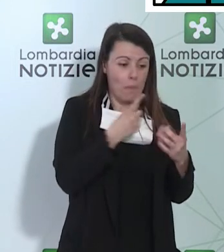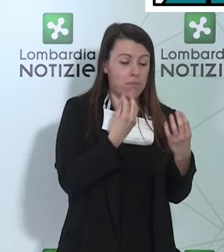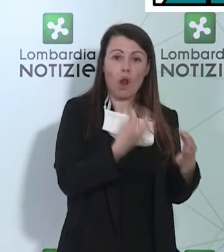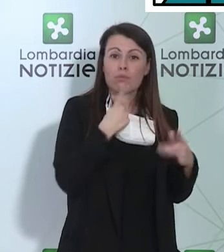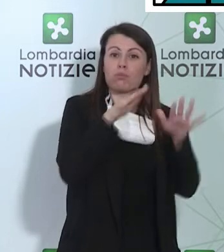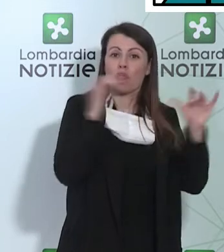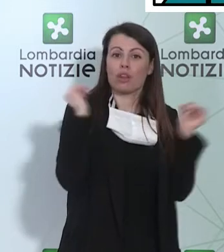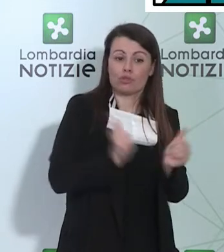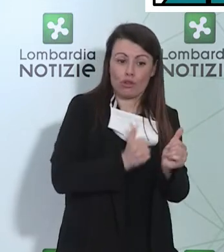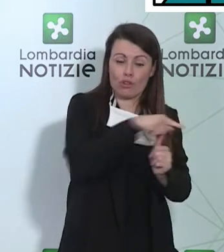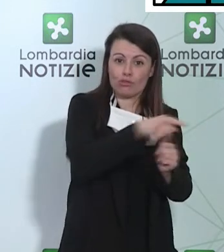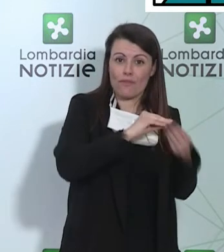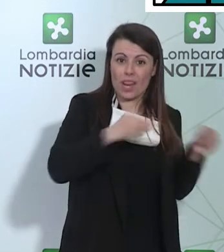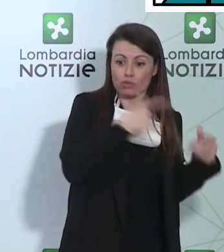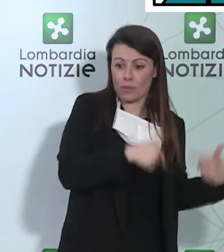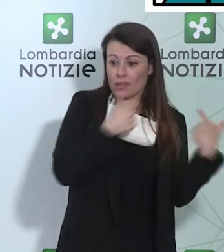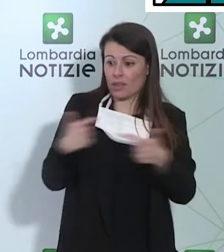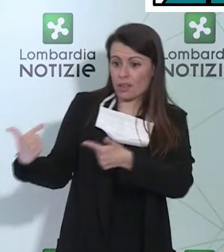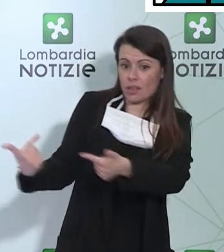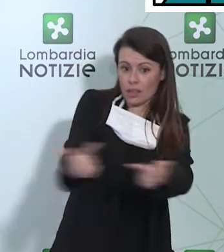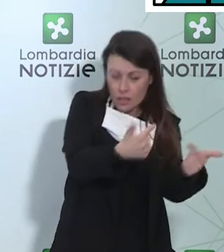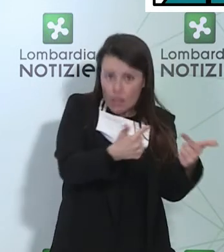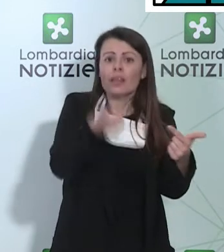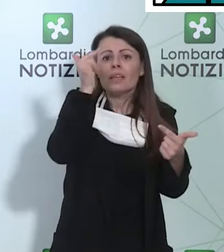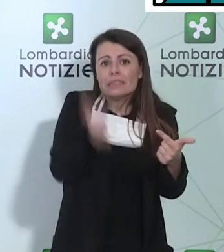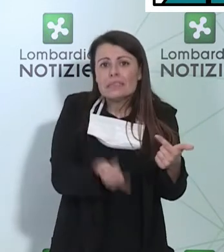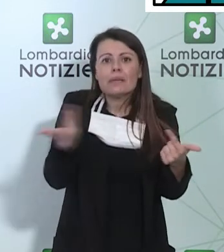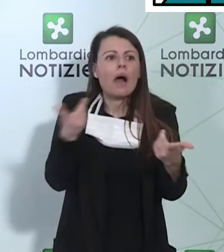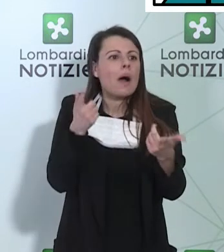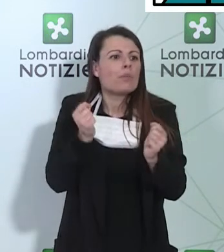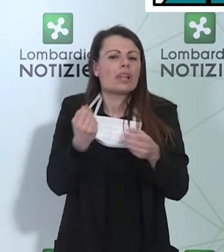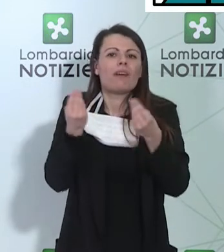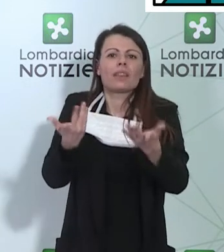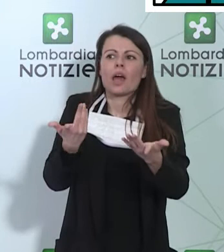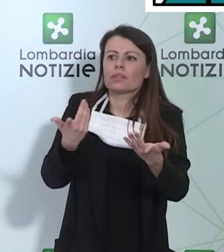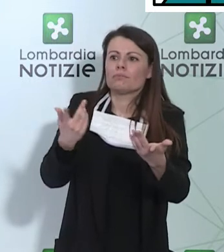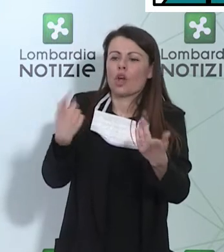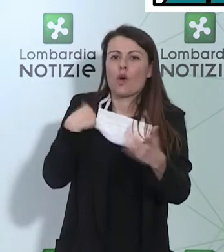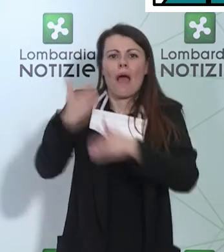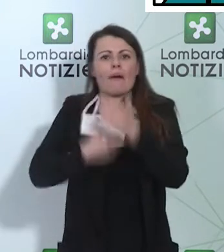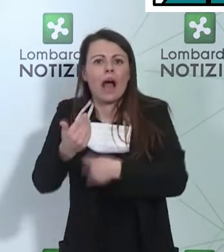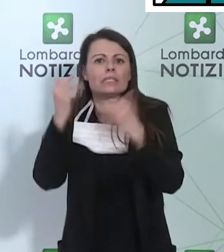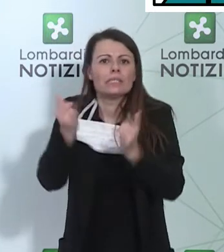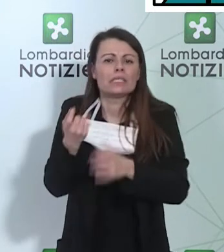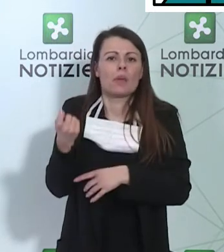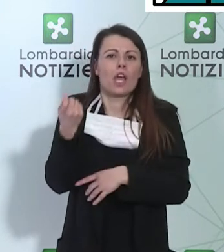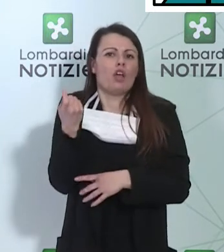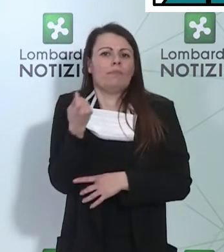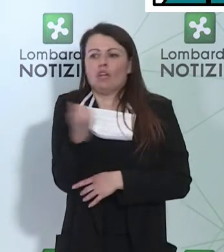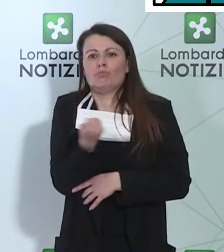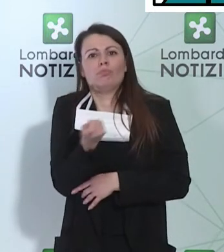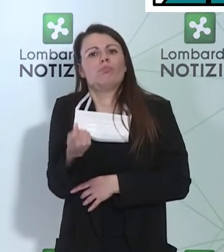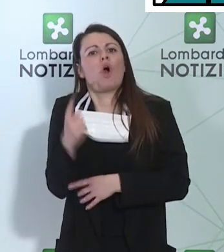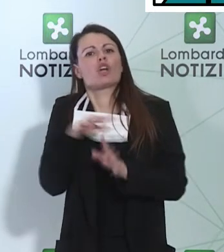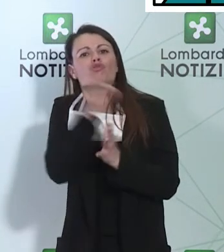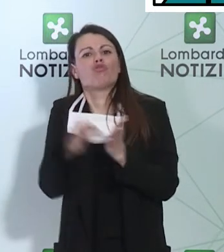protezione civile avrebbero consentito, diciamo, pochi giorni. Adesso due giorni, forse un iperbole, pochi giorni sicuramente.